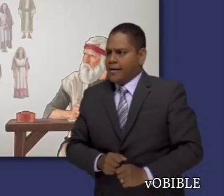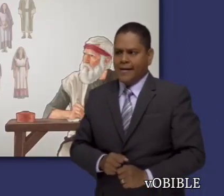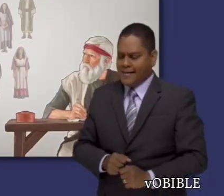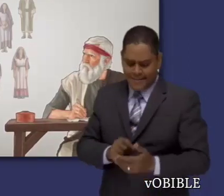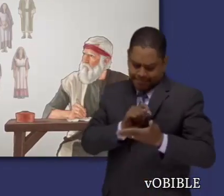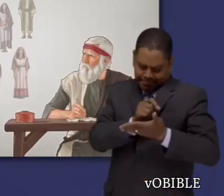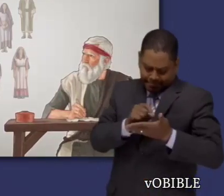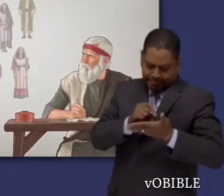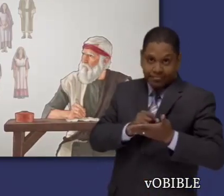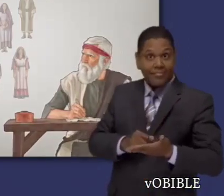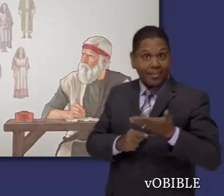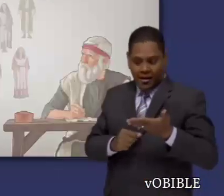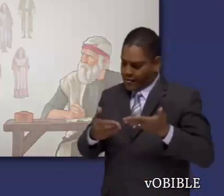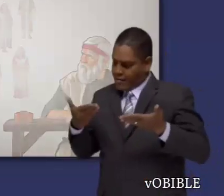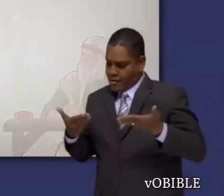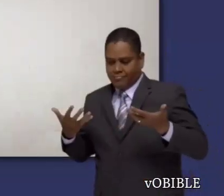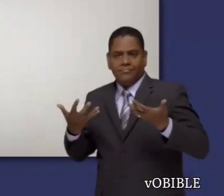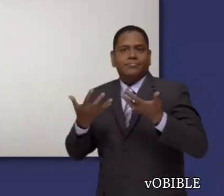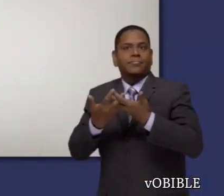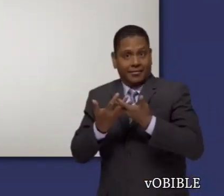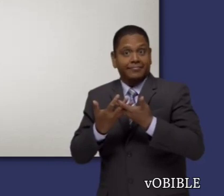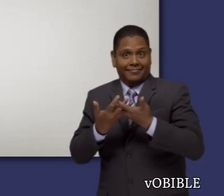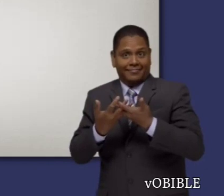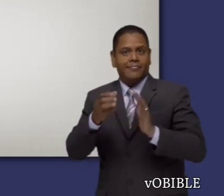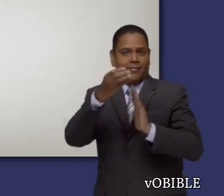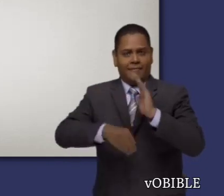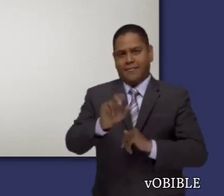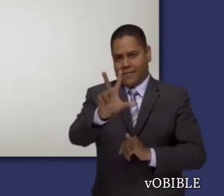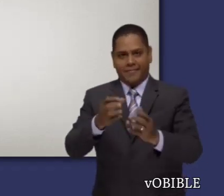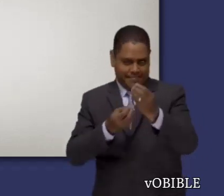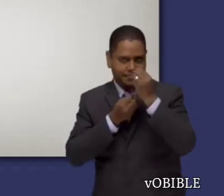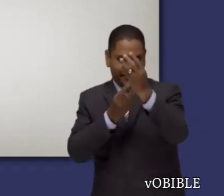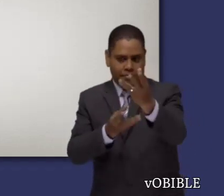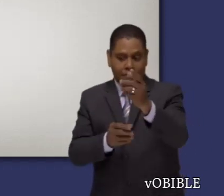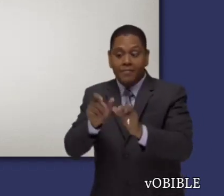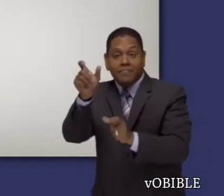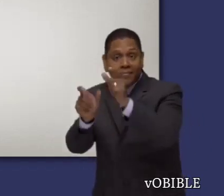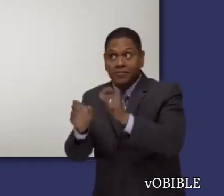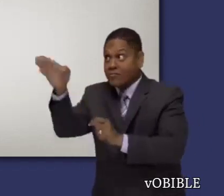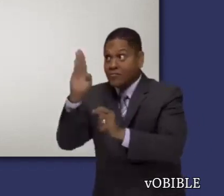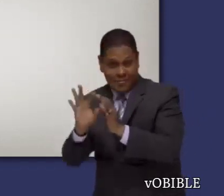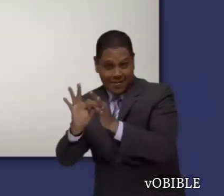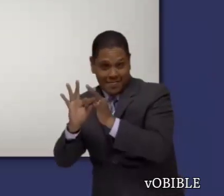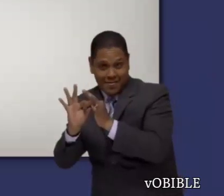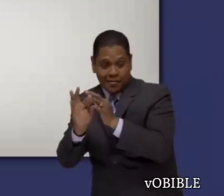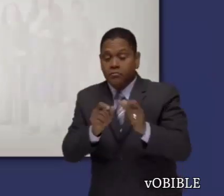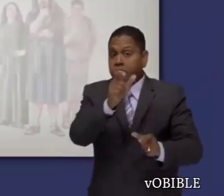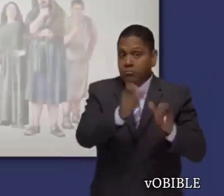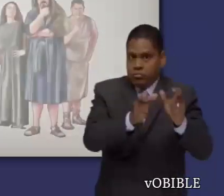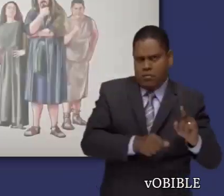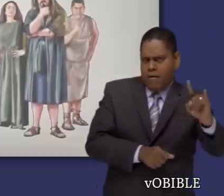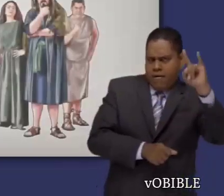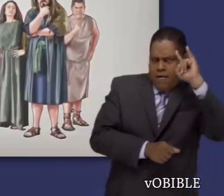eso ya estaba ocurriendo. En el capítulo tres, Juan muestra las diferencias entre los hijos de